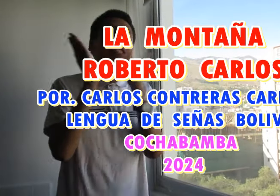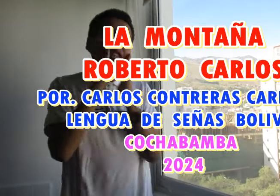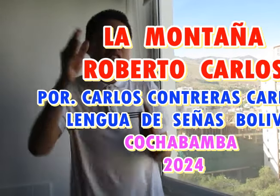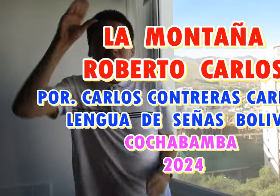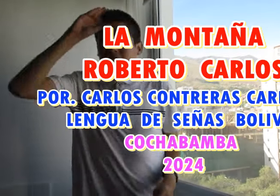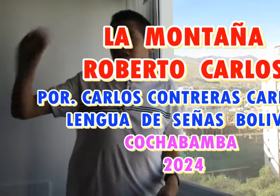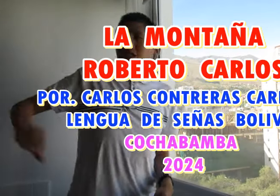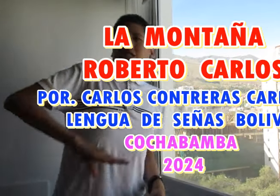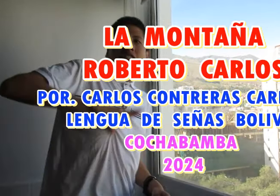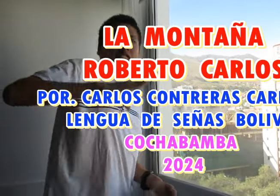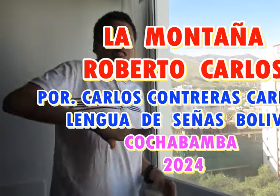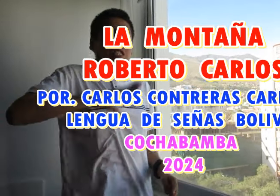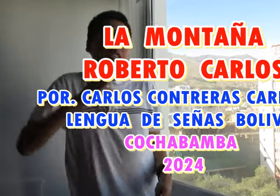Señor. Por eso digo,